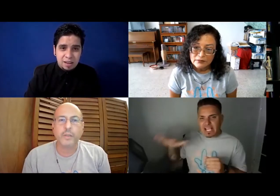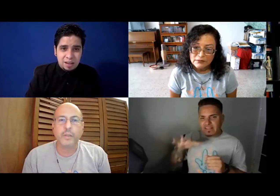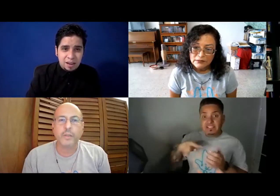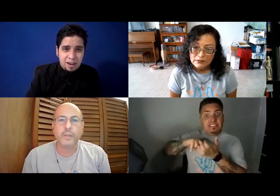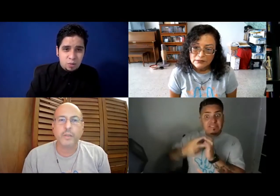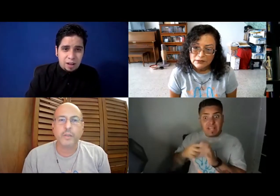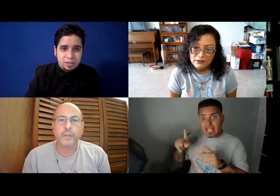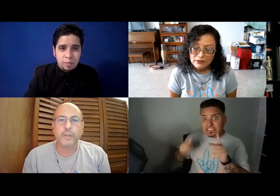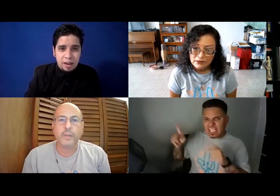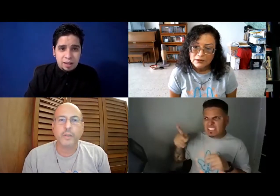en educación, ¿verdad?